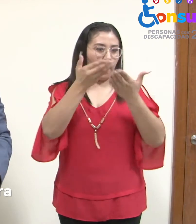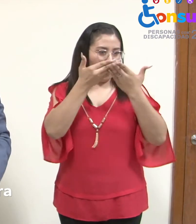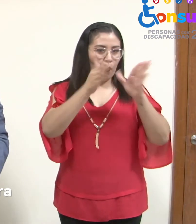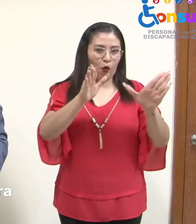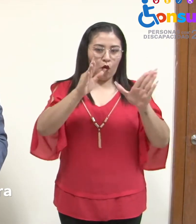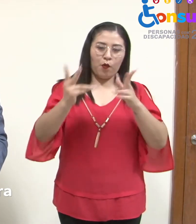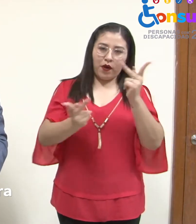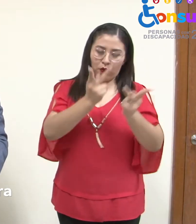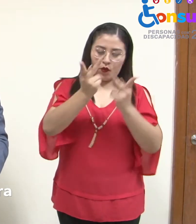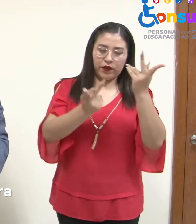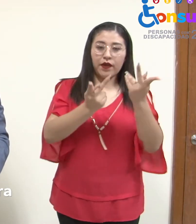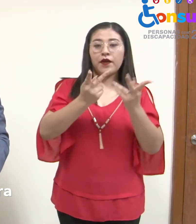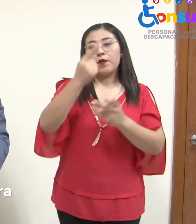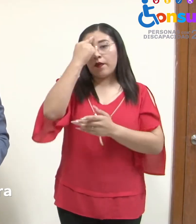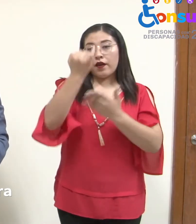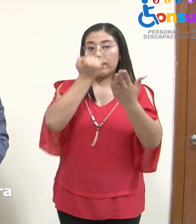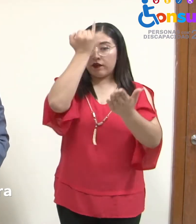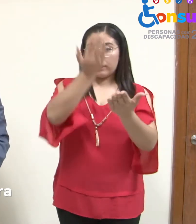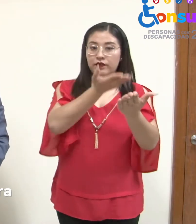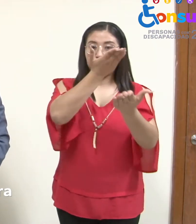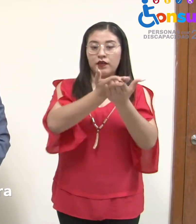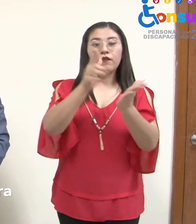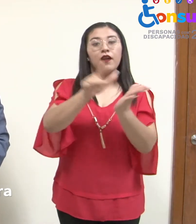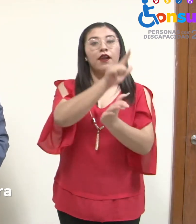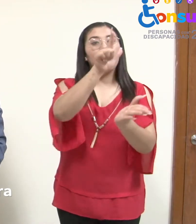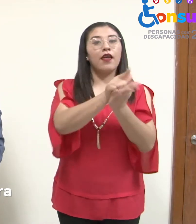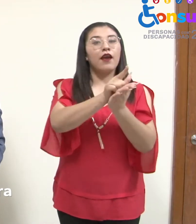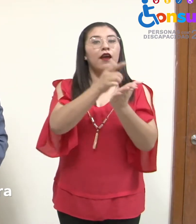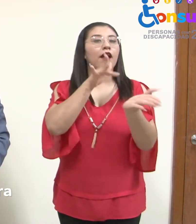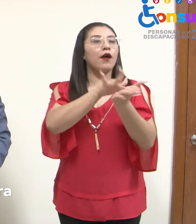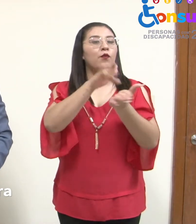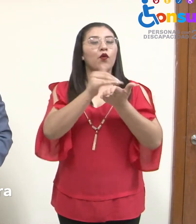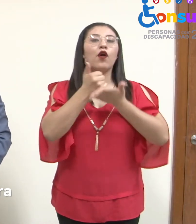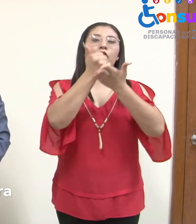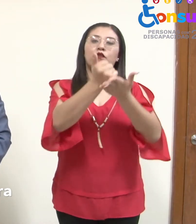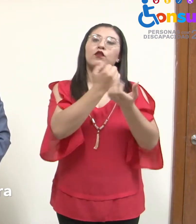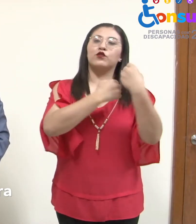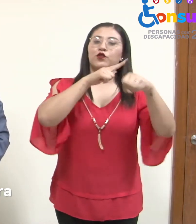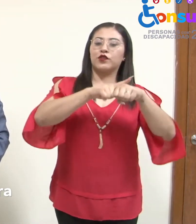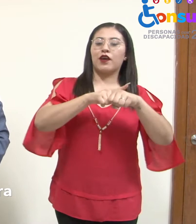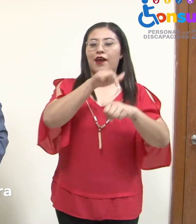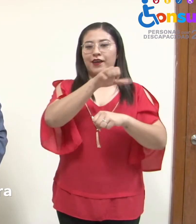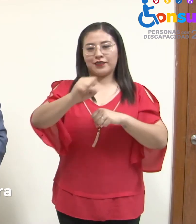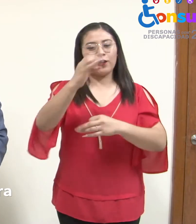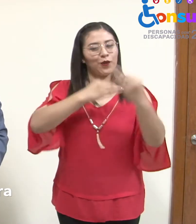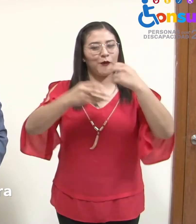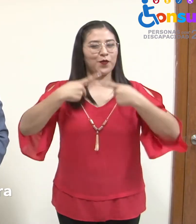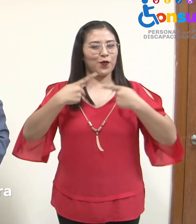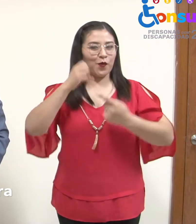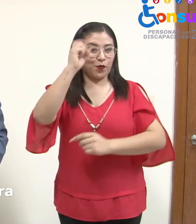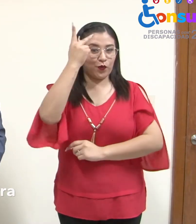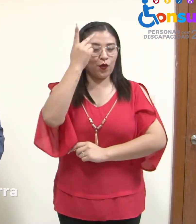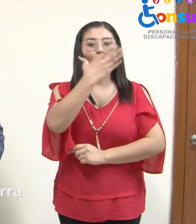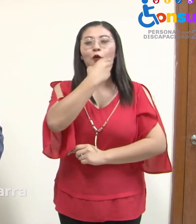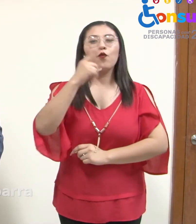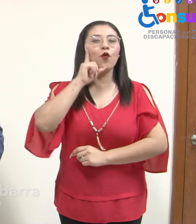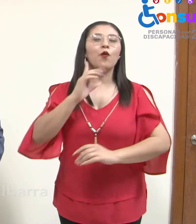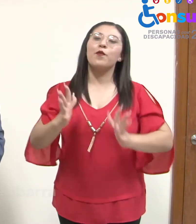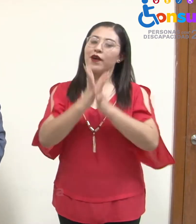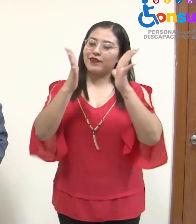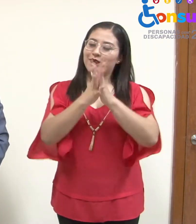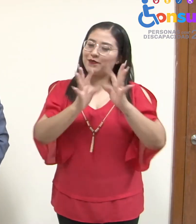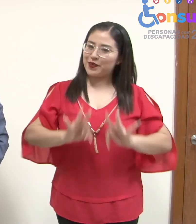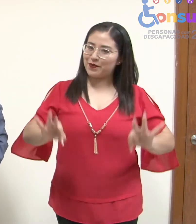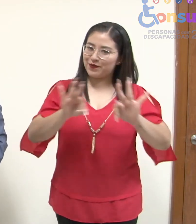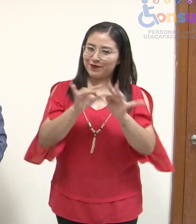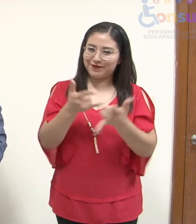iniciativa de reforma de ley de asistencia social para todas y todos los motocinos. Por favor, participa, es un hecho histórico.